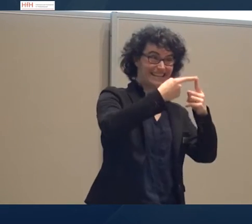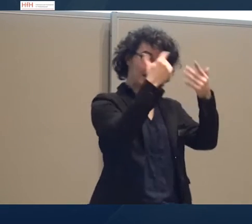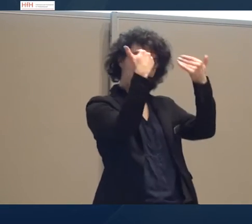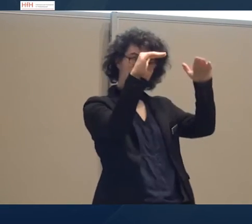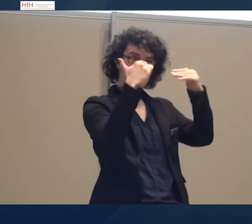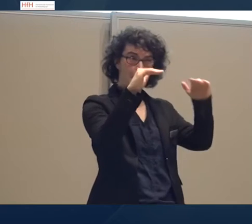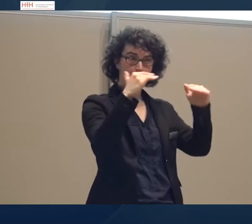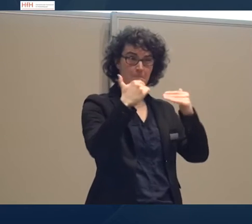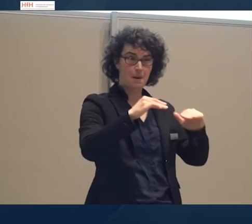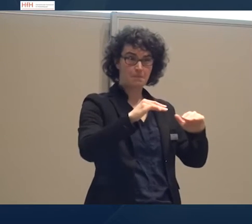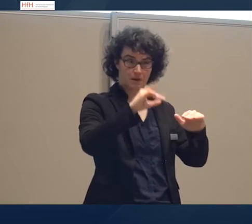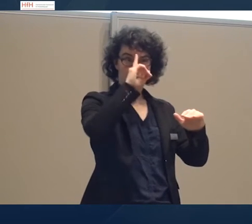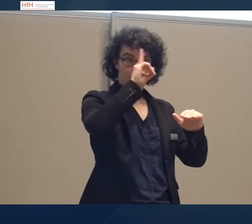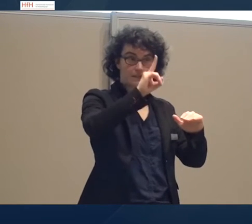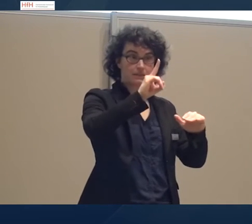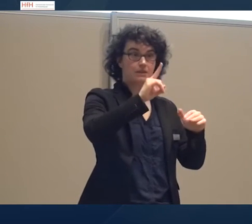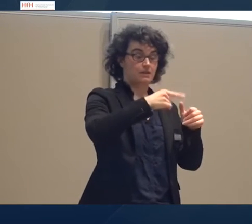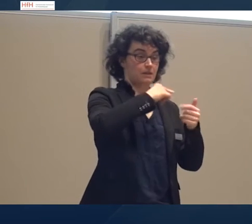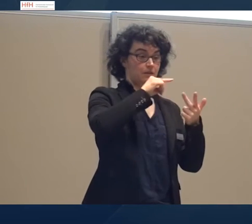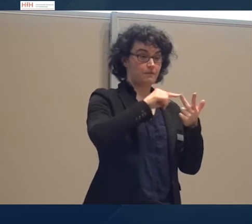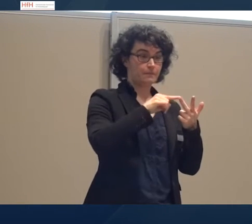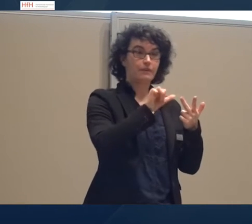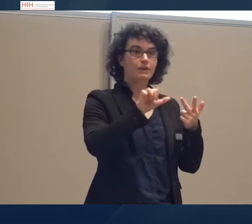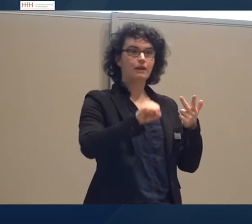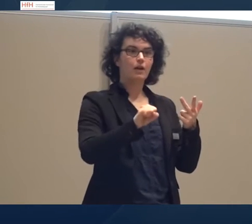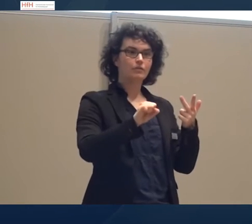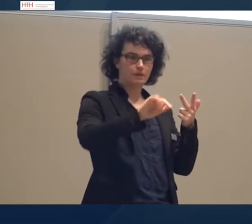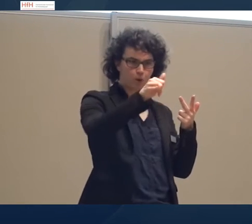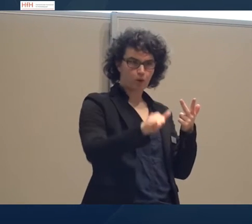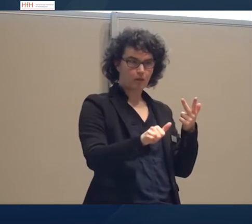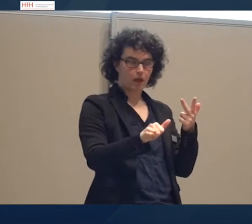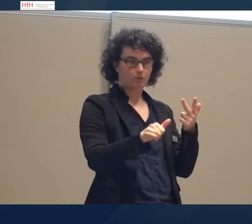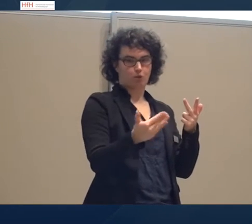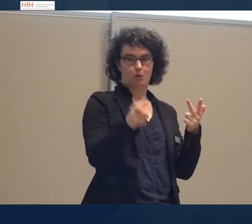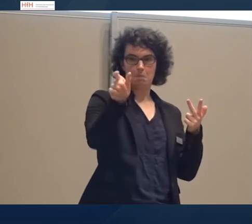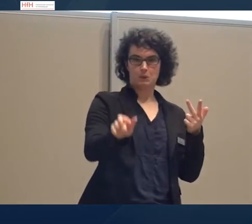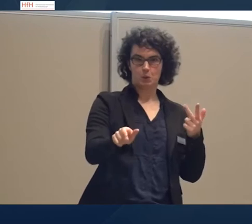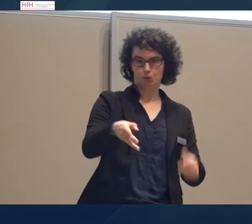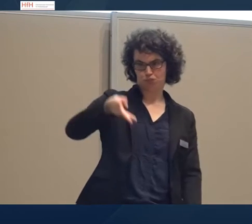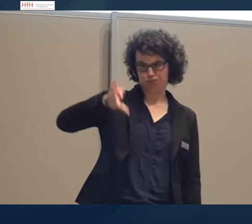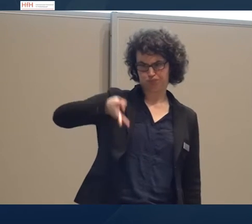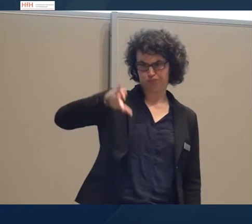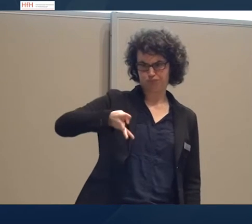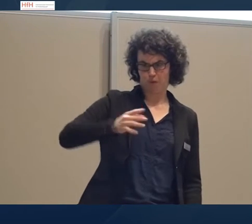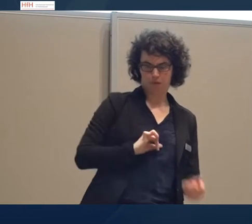wie sie beurteilen können, wie weit fortgeschritten ist. Und